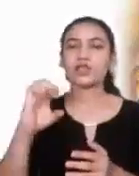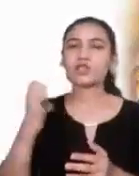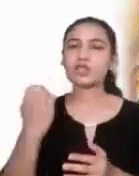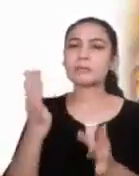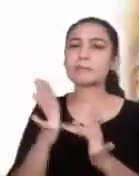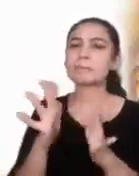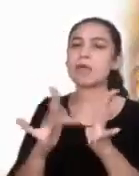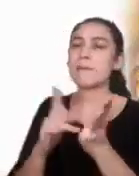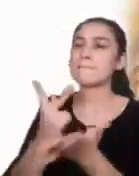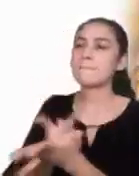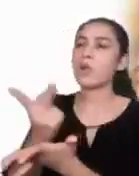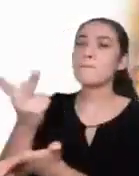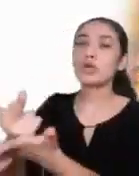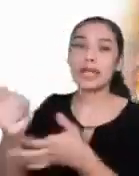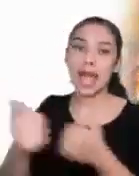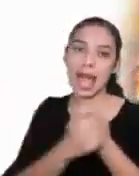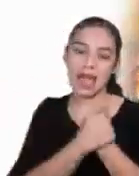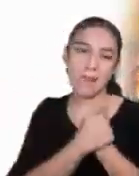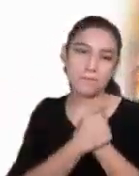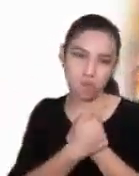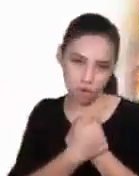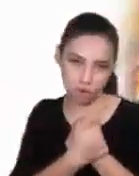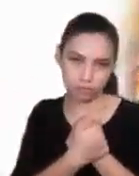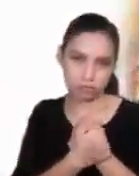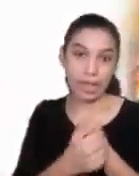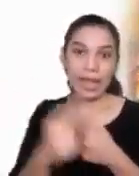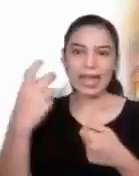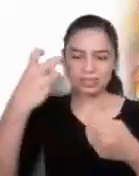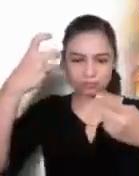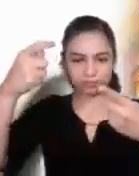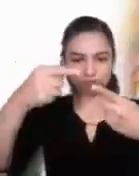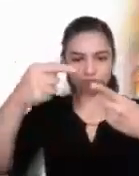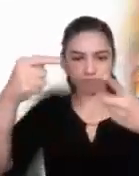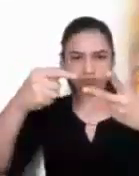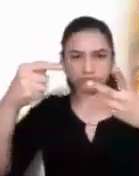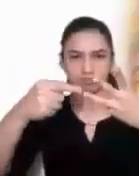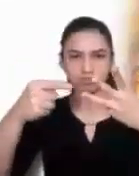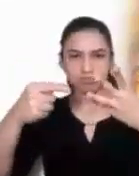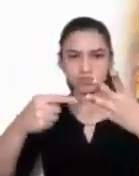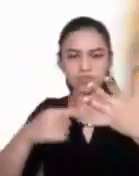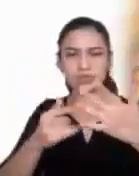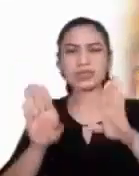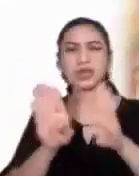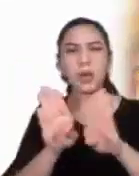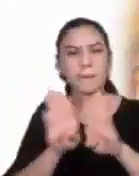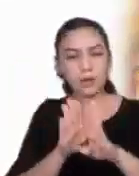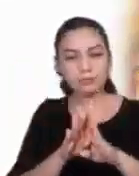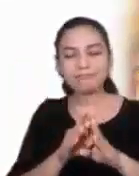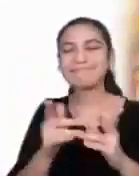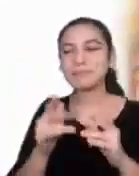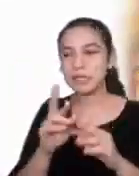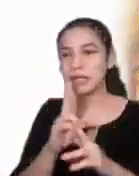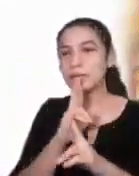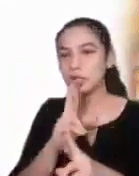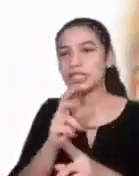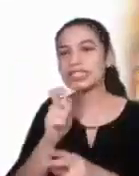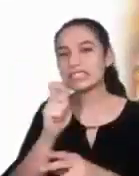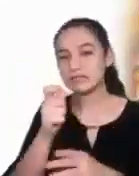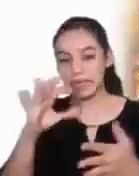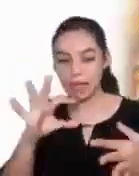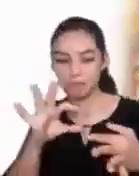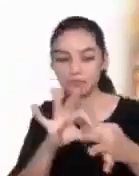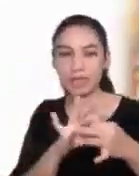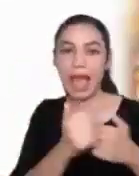hace a partir del amor. Toda su exigencia se entiende solamente como respuesta del amor y por amor.